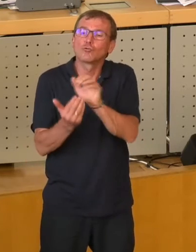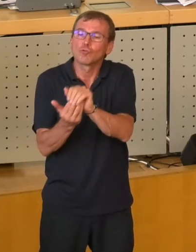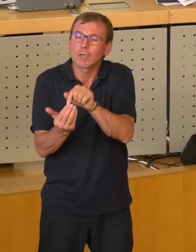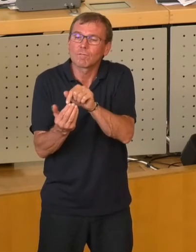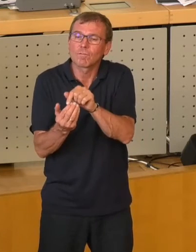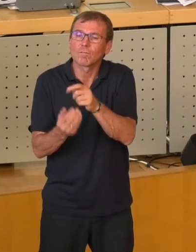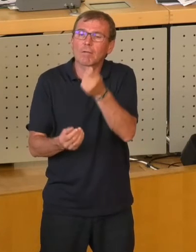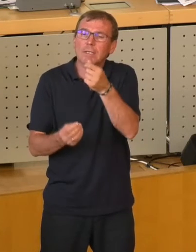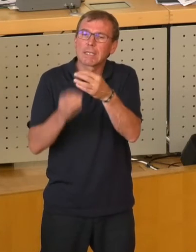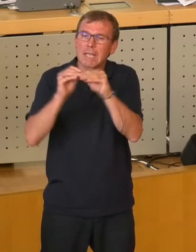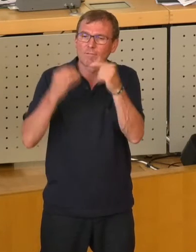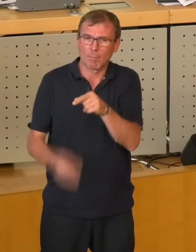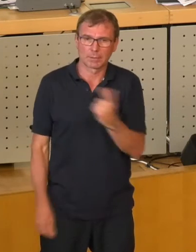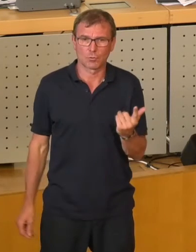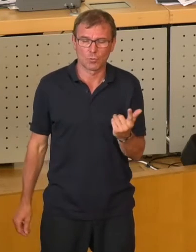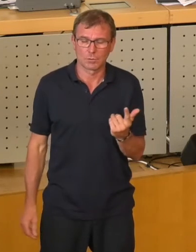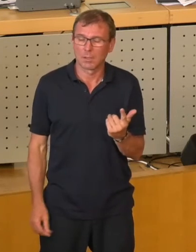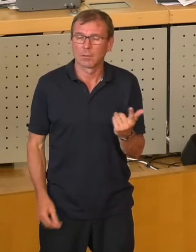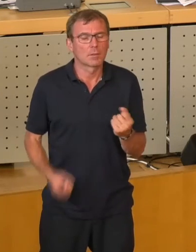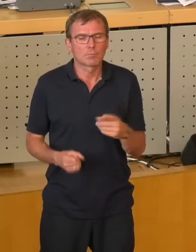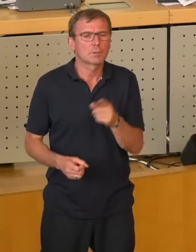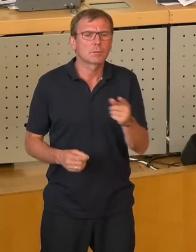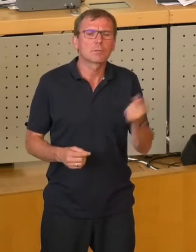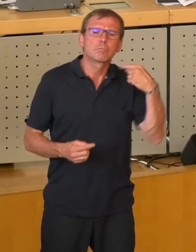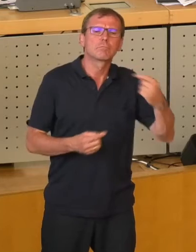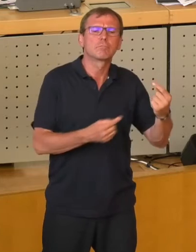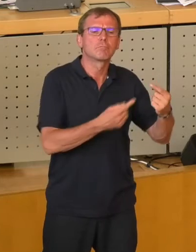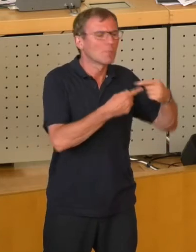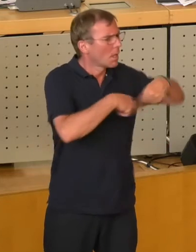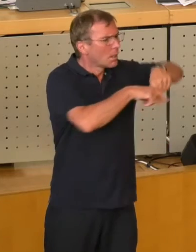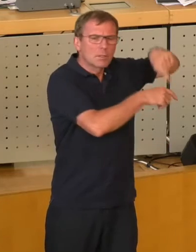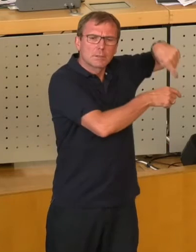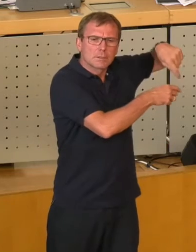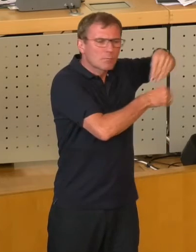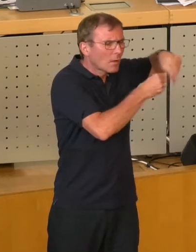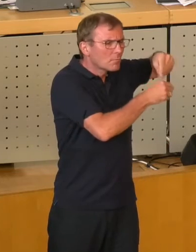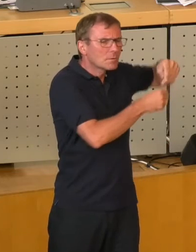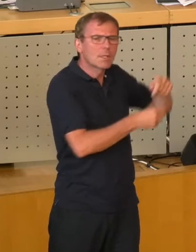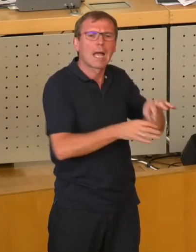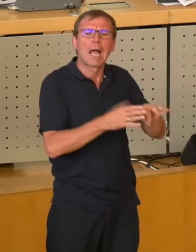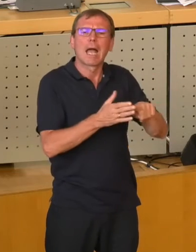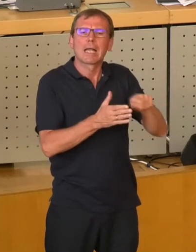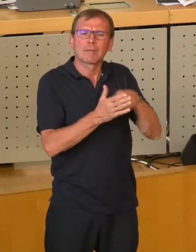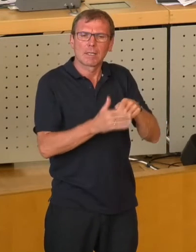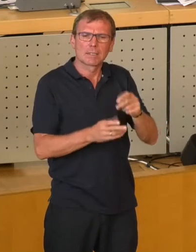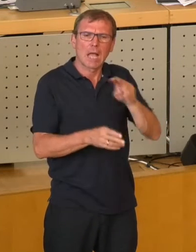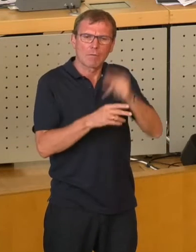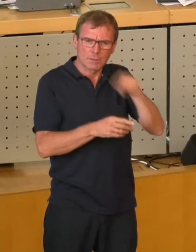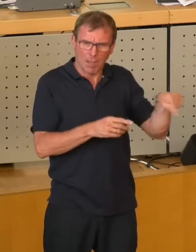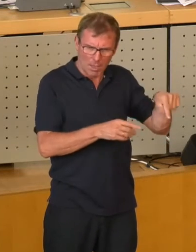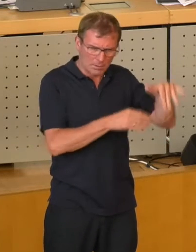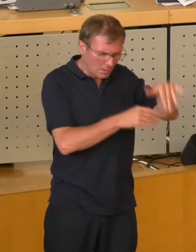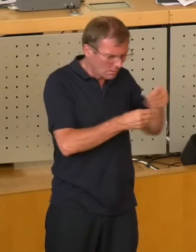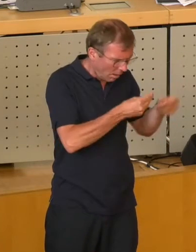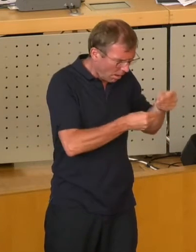Informationen, sondern es passiert irgendwo in Hinterzimmern, wo dann nur die gewählten Aufsichtsräte zusichst haben. Und die haben